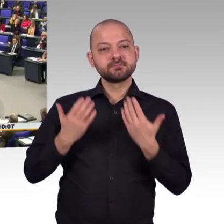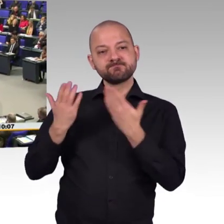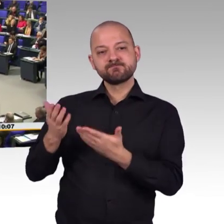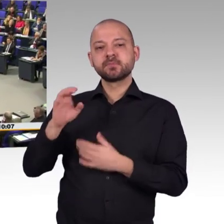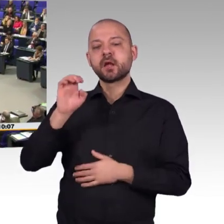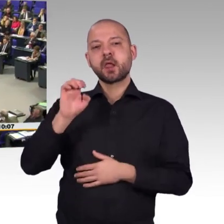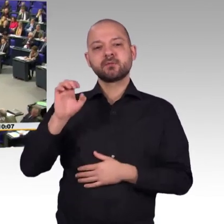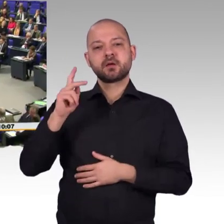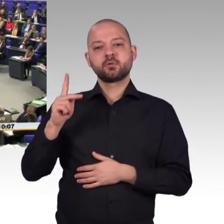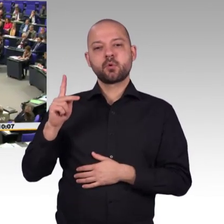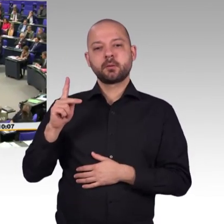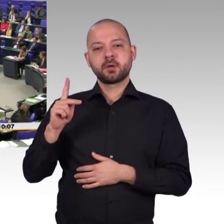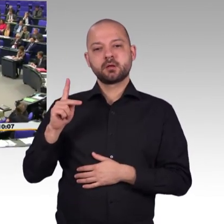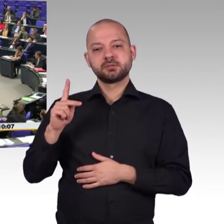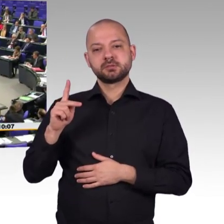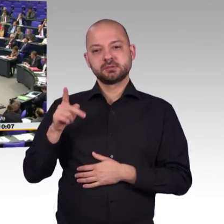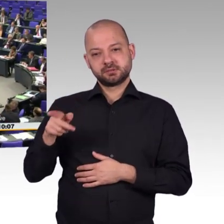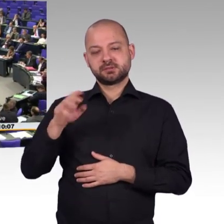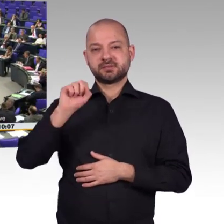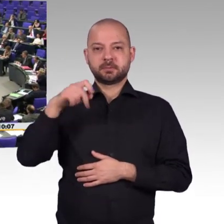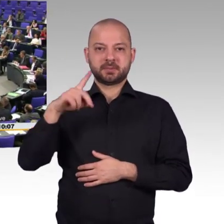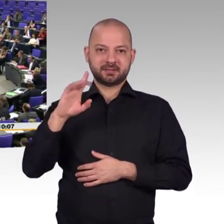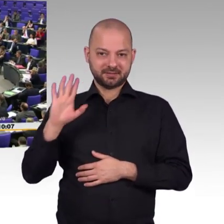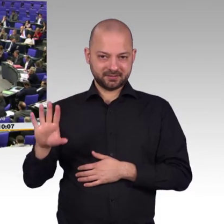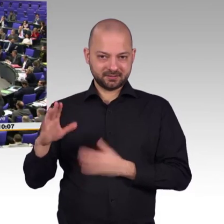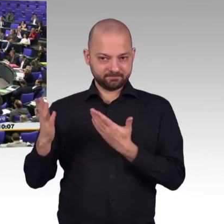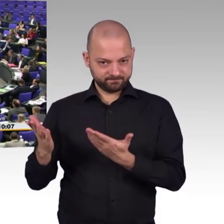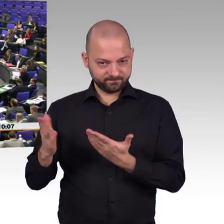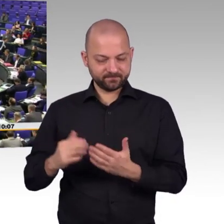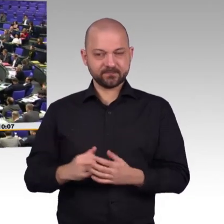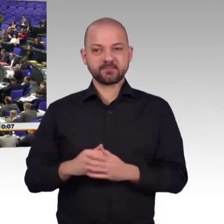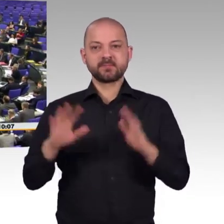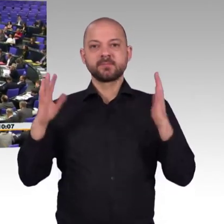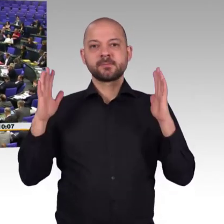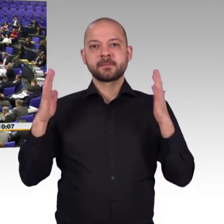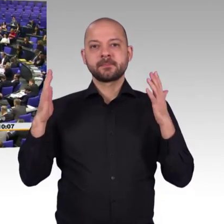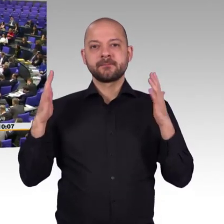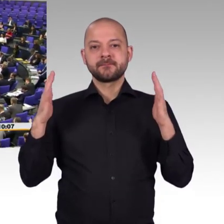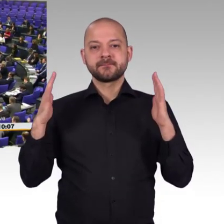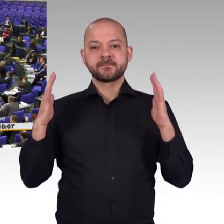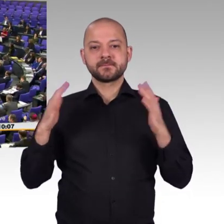deutliches Zeichen, dass wir nicht reden, sondern handeln. Unser Bekenntnis ist klar, ich zitiere,